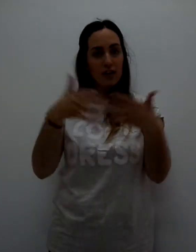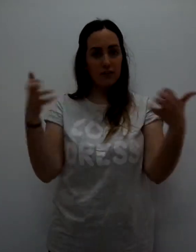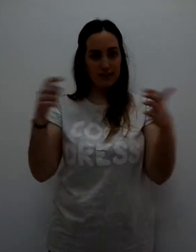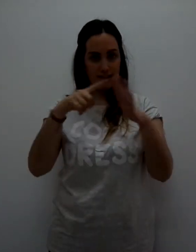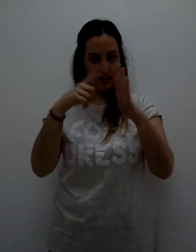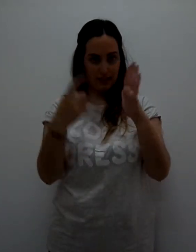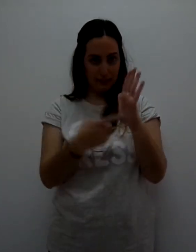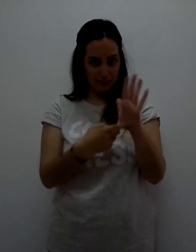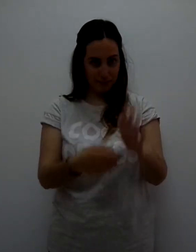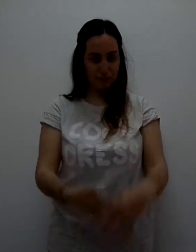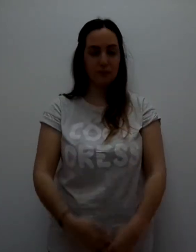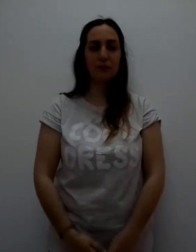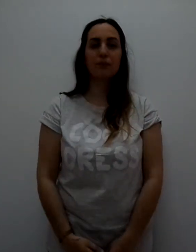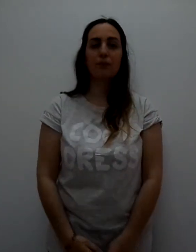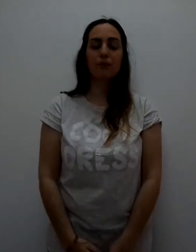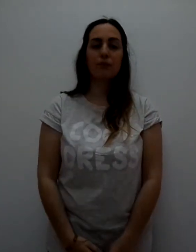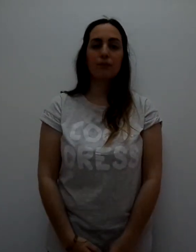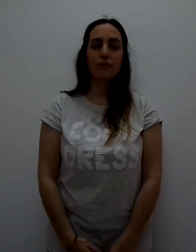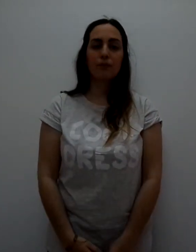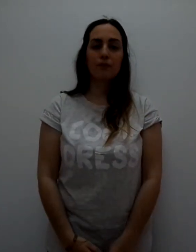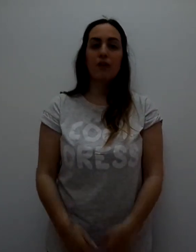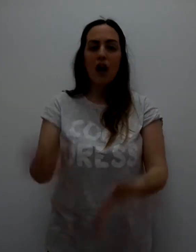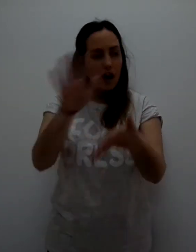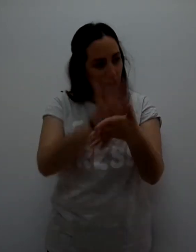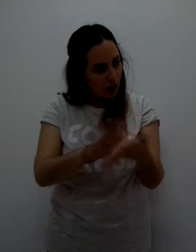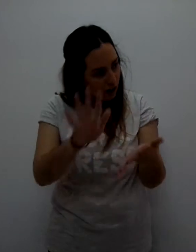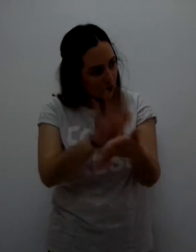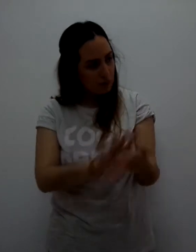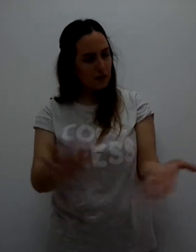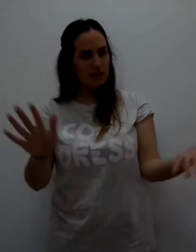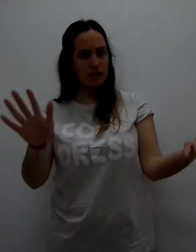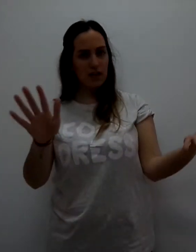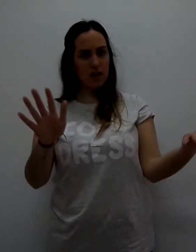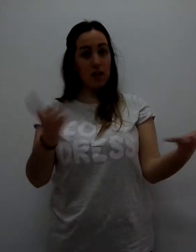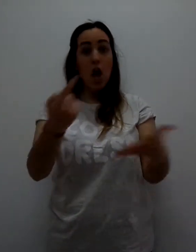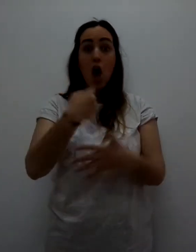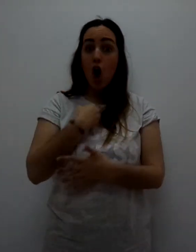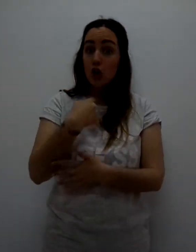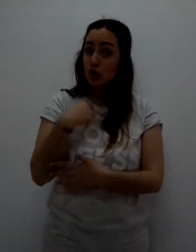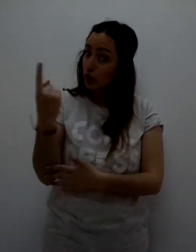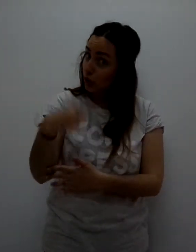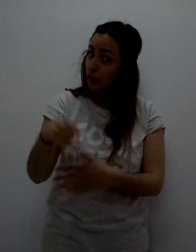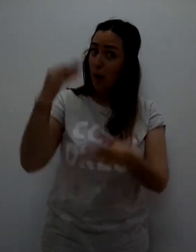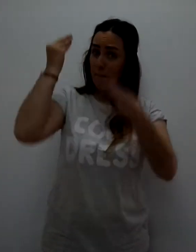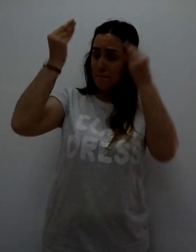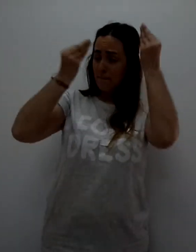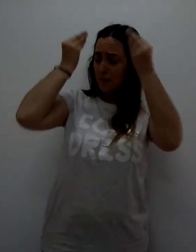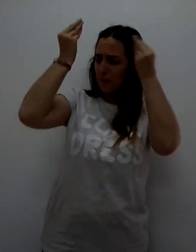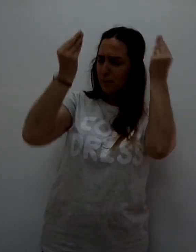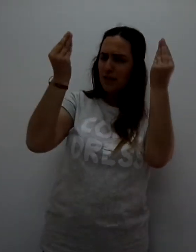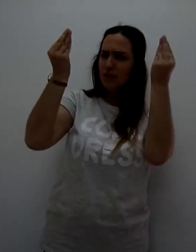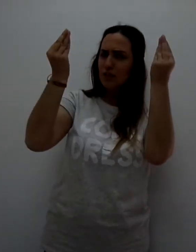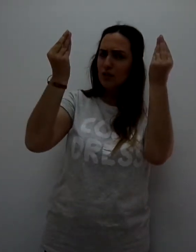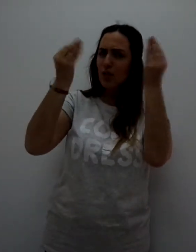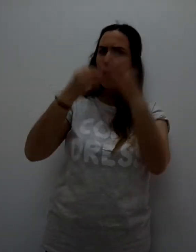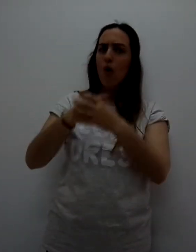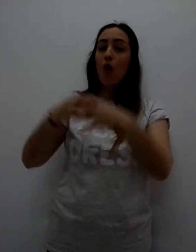la frase entera. Cálmense. Cálmense. Yo también creo que tenemos que darle otra oportunidad.